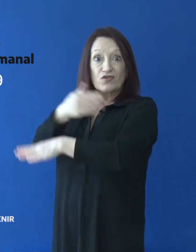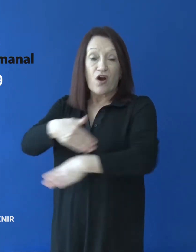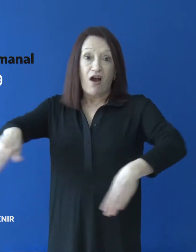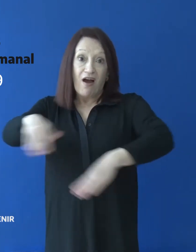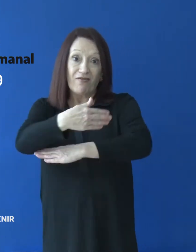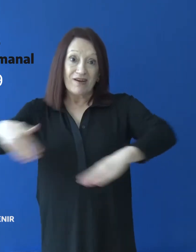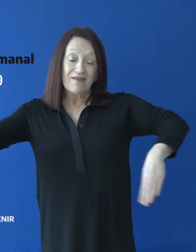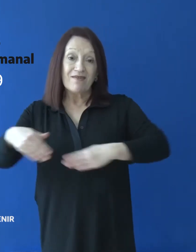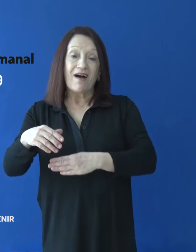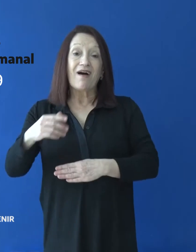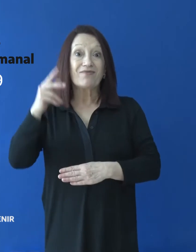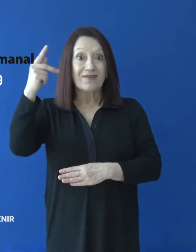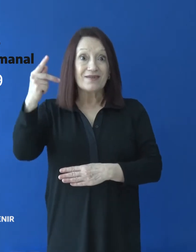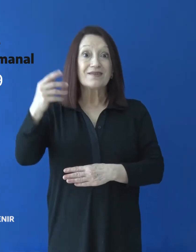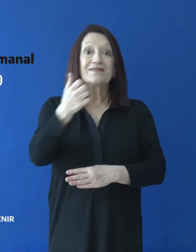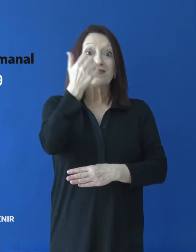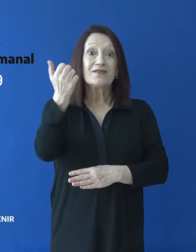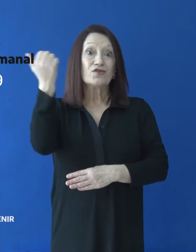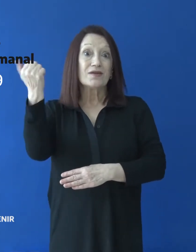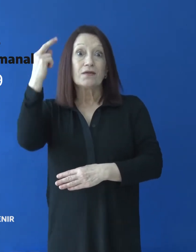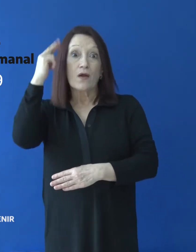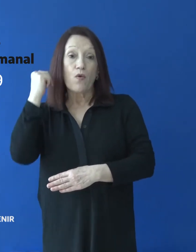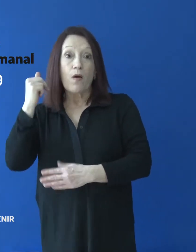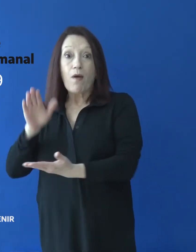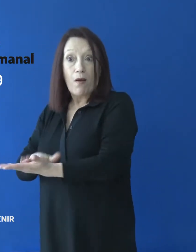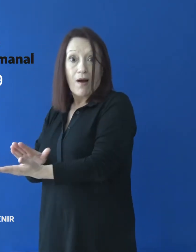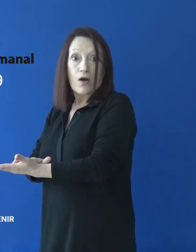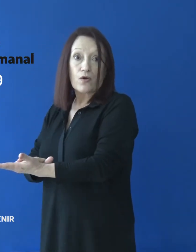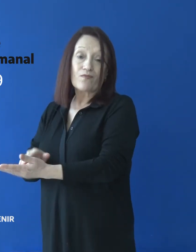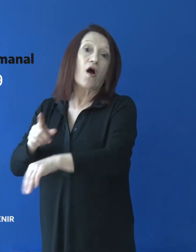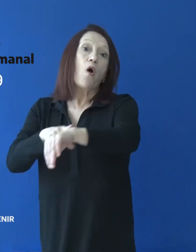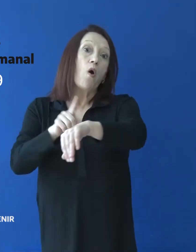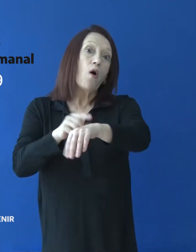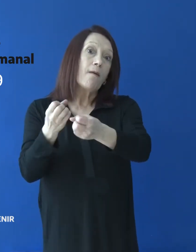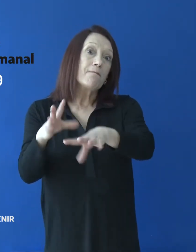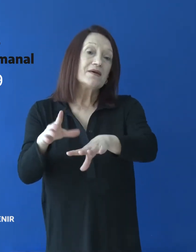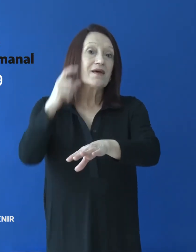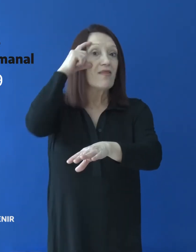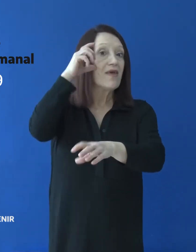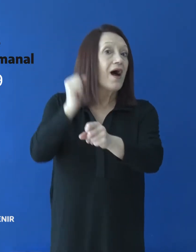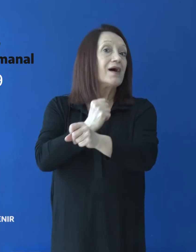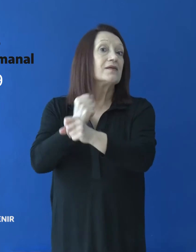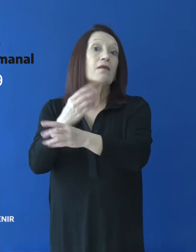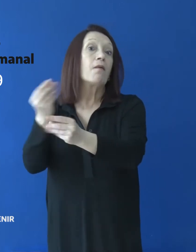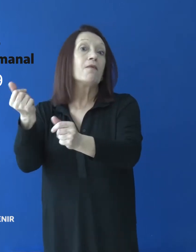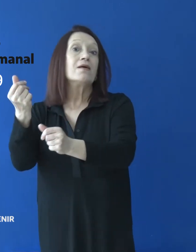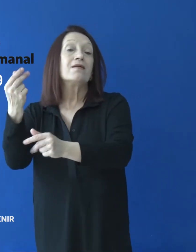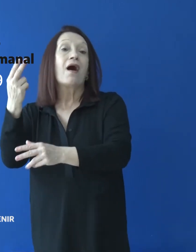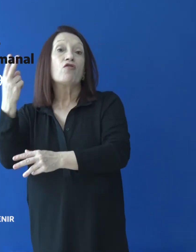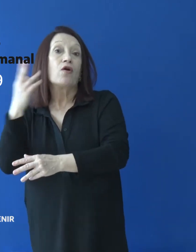669 en Planta Baja. El horario de atención será de 10 a 14 horas, de lunes a